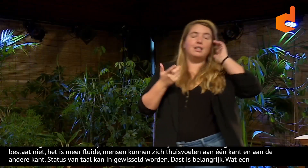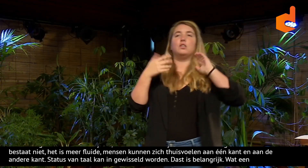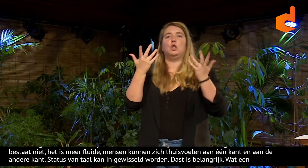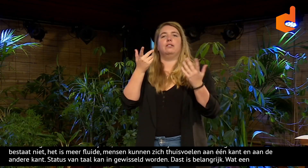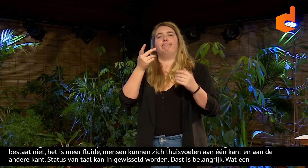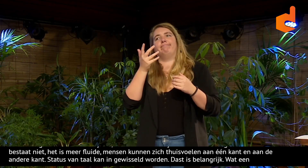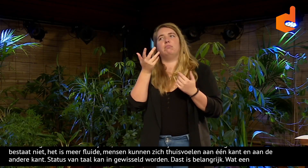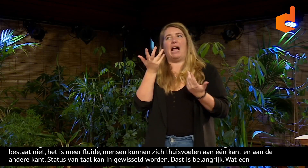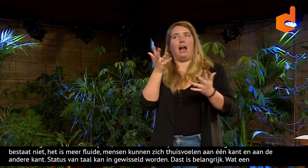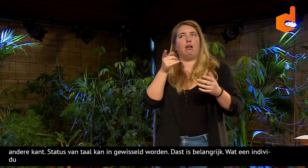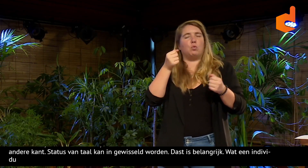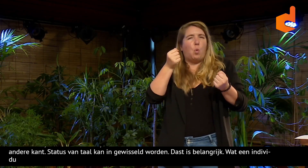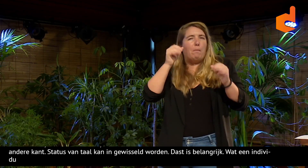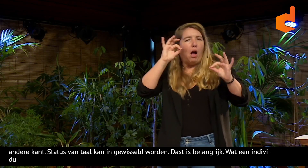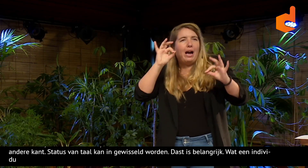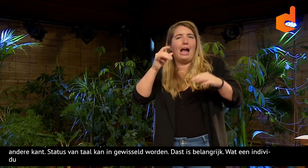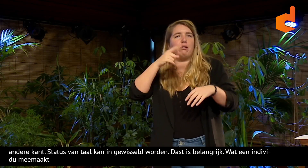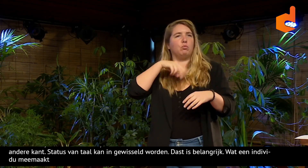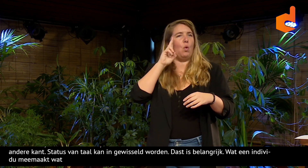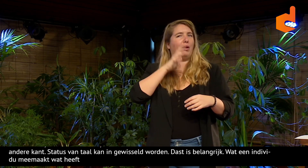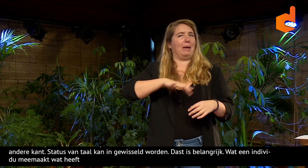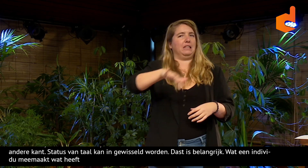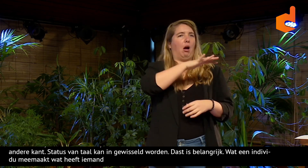persoon gevormd, wat heeft iemand gemaakt tot wie die is.